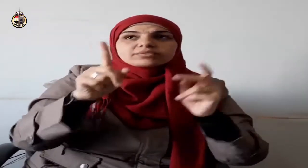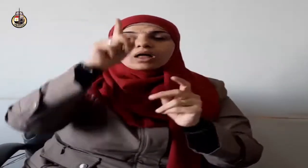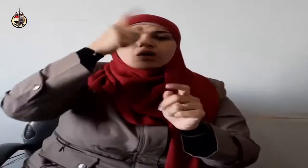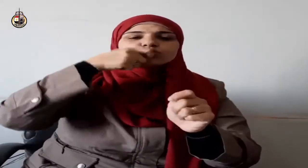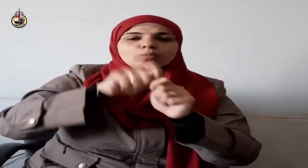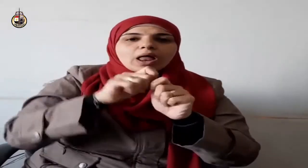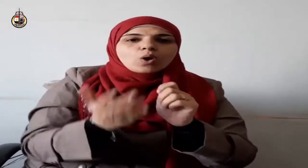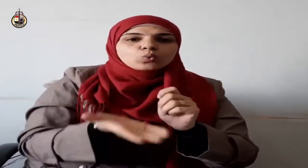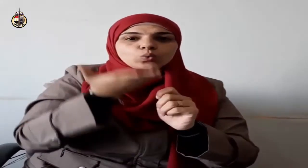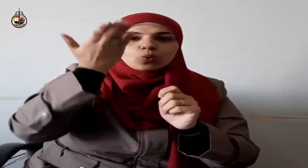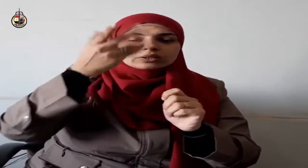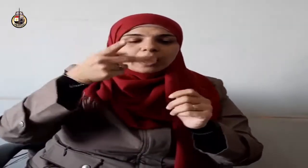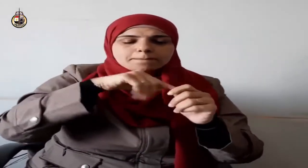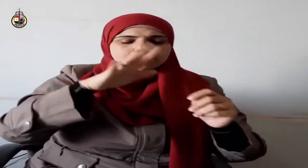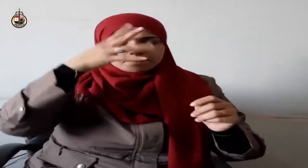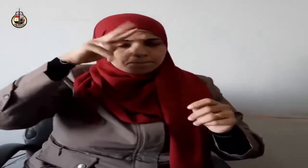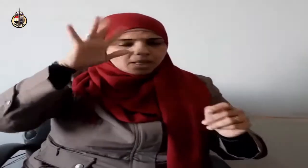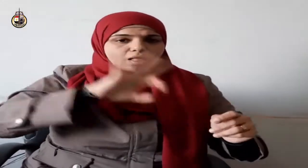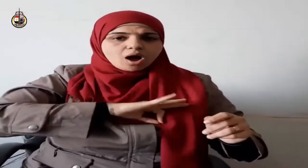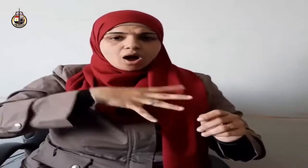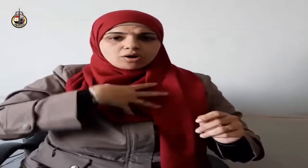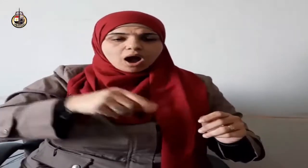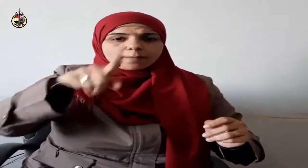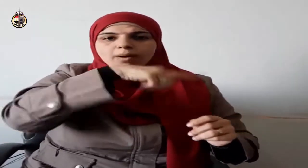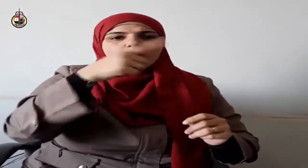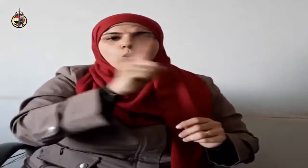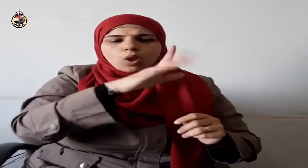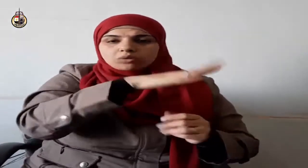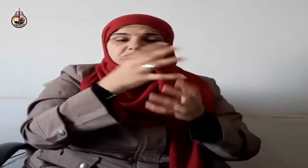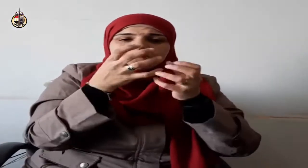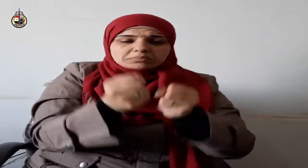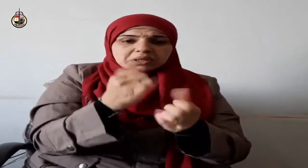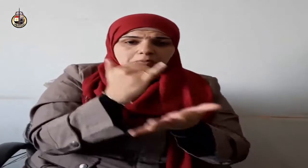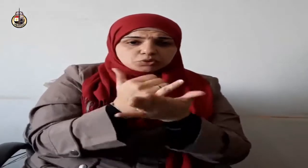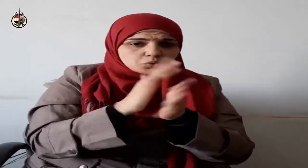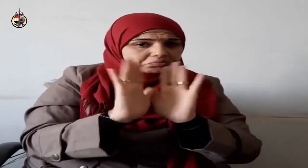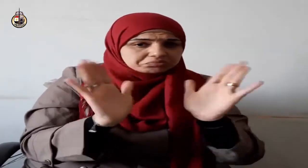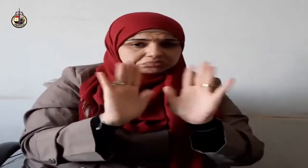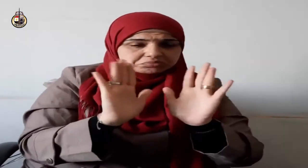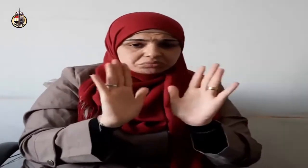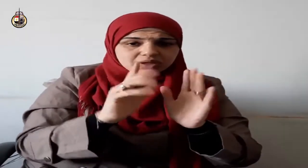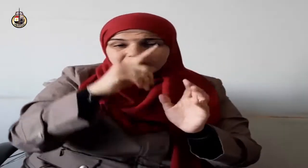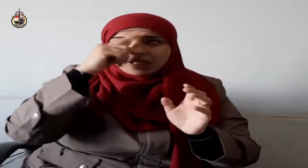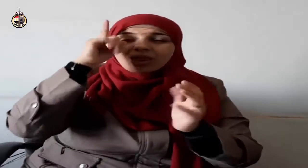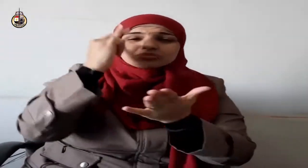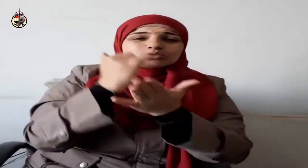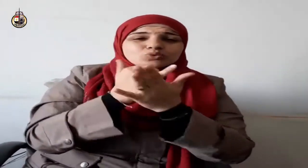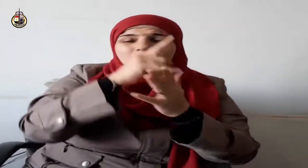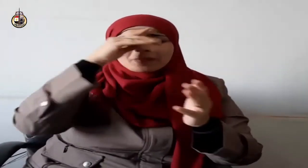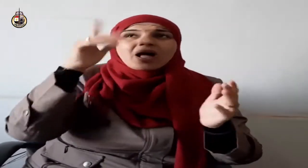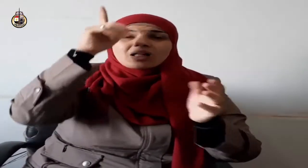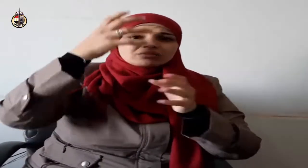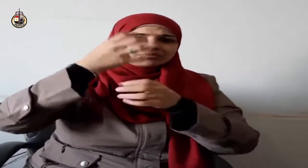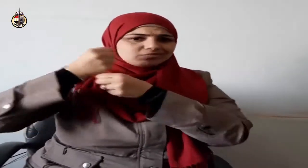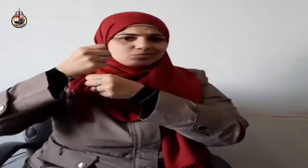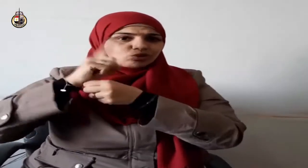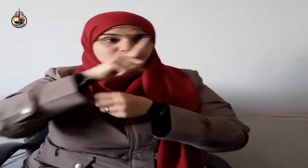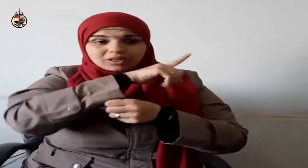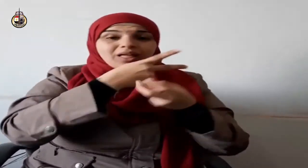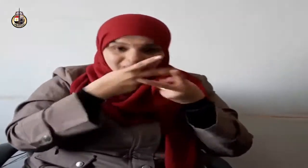وتنزع الملك من من تشاء وتعز من تشاء وتذل من